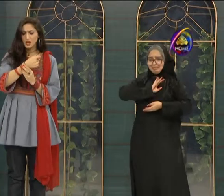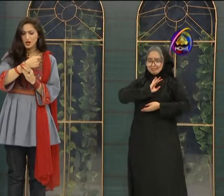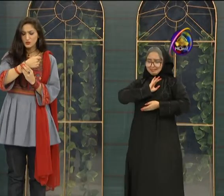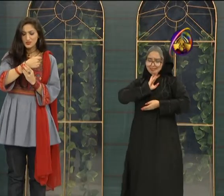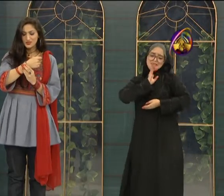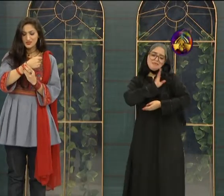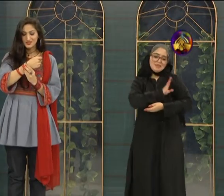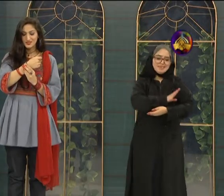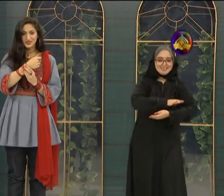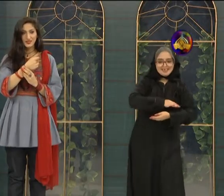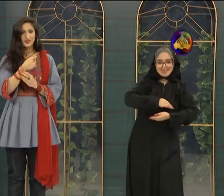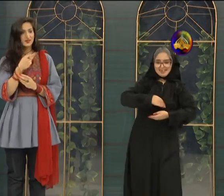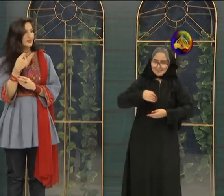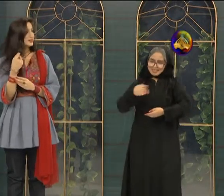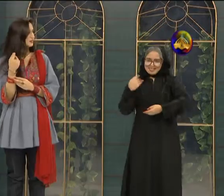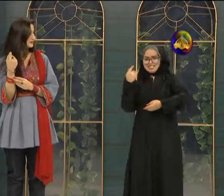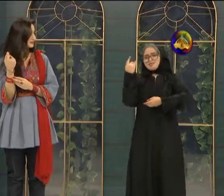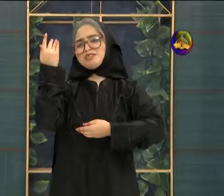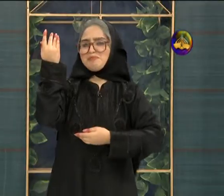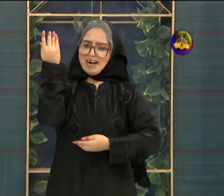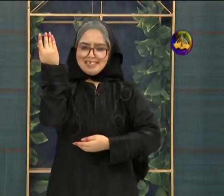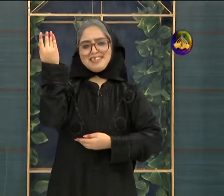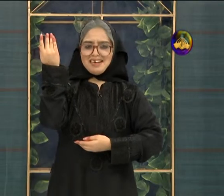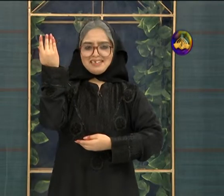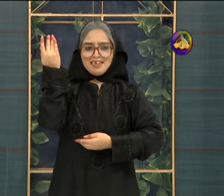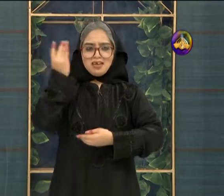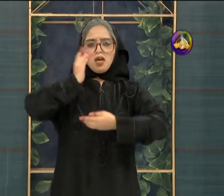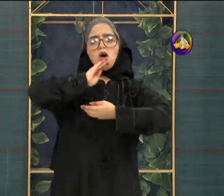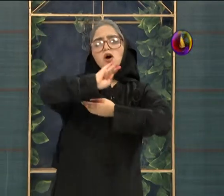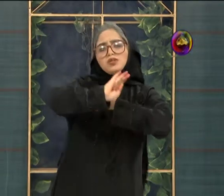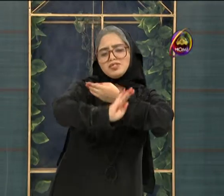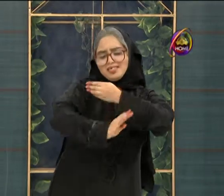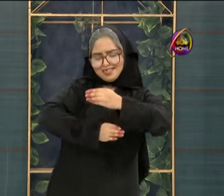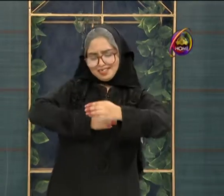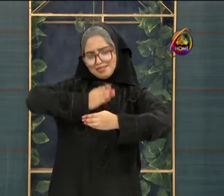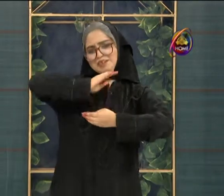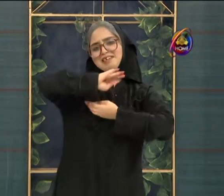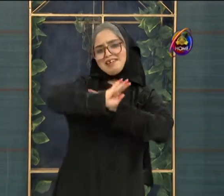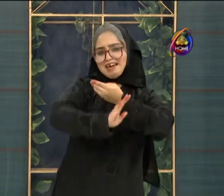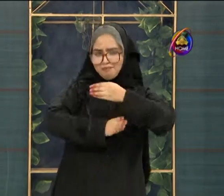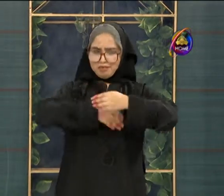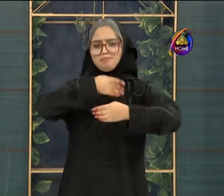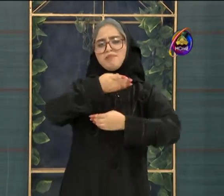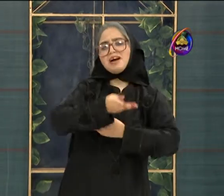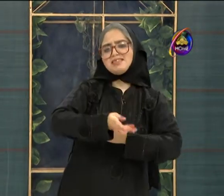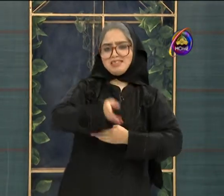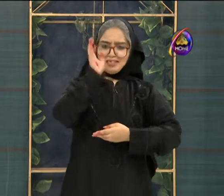پھر لڑکا اپنا ریشمی رمال نکالتا اور اس کی زخمی کلائی پر باند دیتا